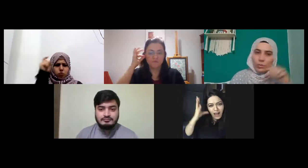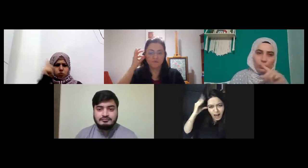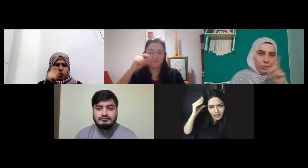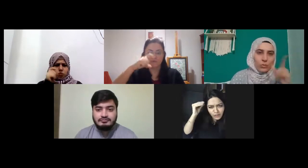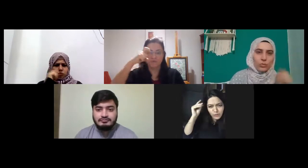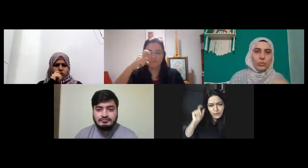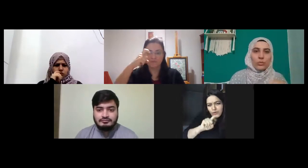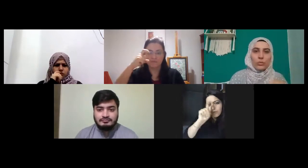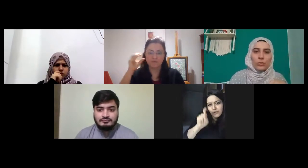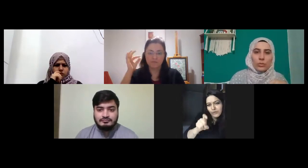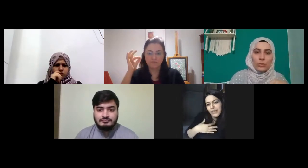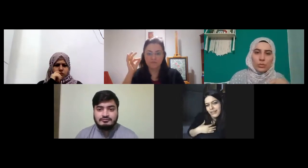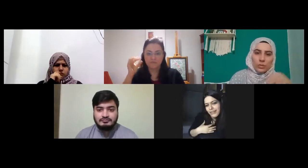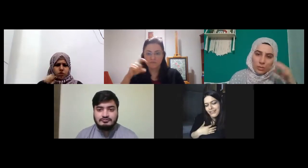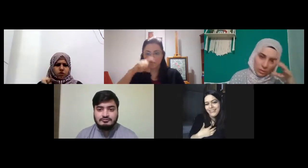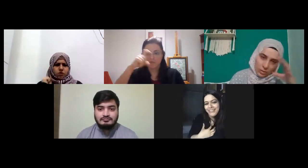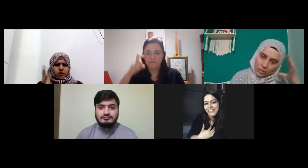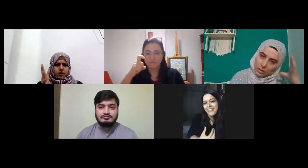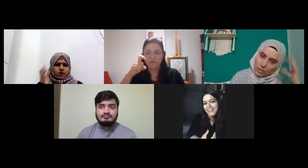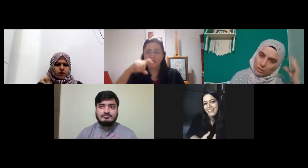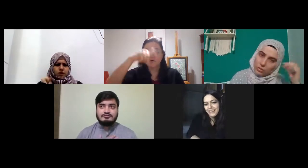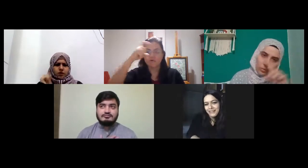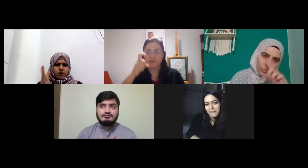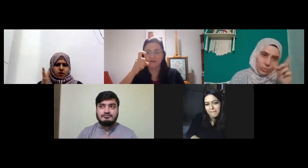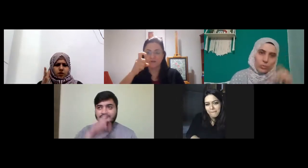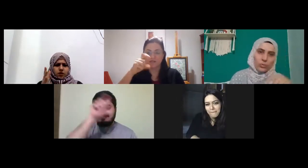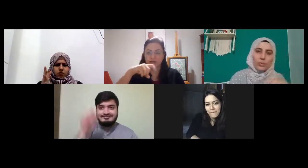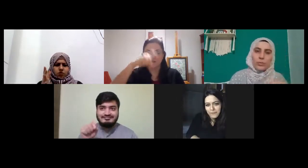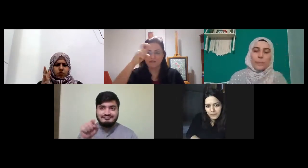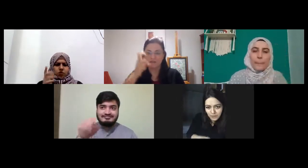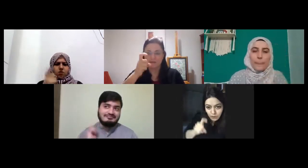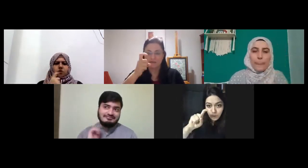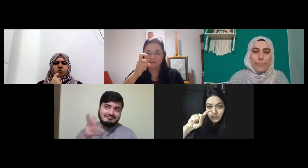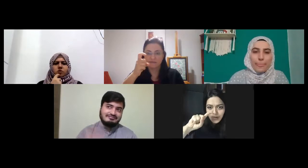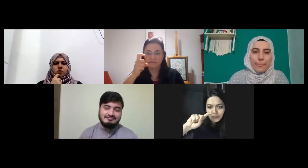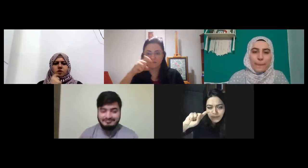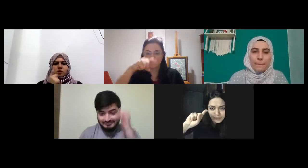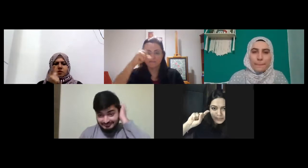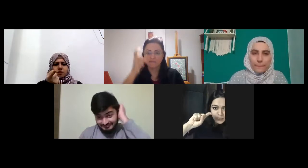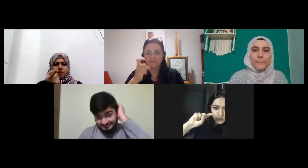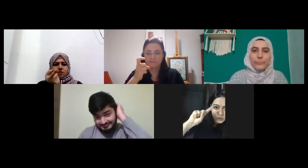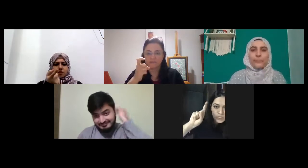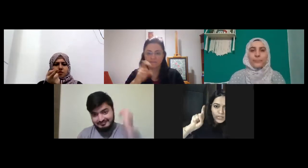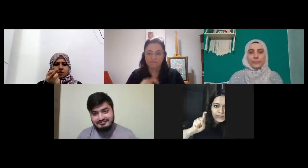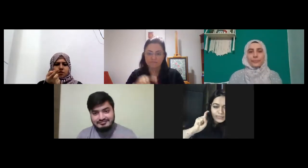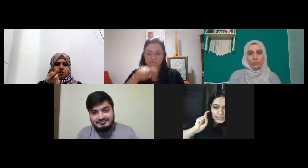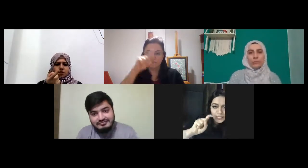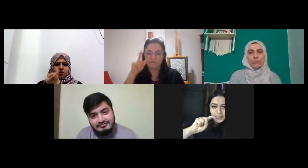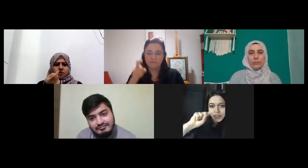anlıyor musunuz beni böyle mi olacak soru işareti soru işareti evet evet soru işareti ya çizeceğim